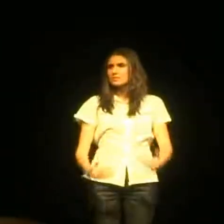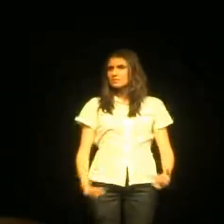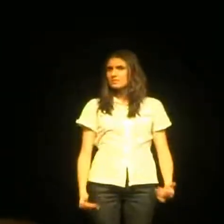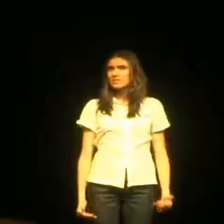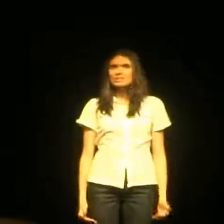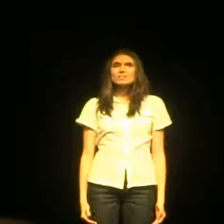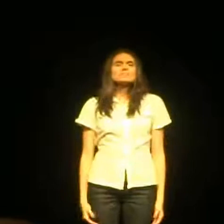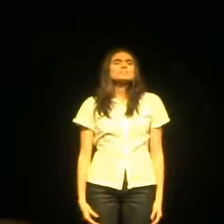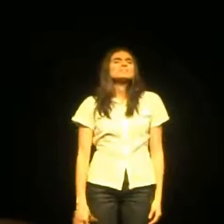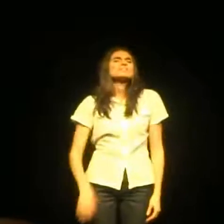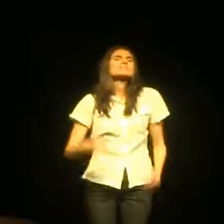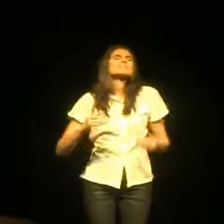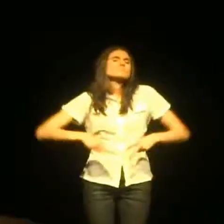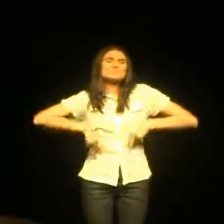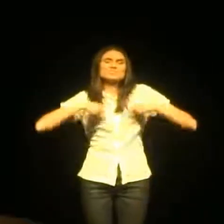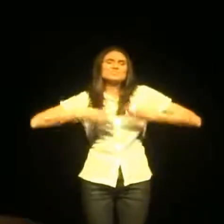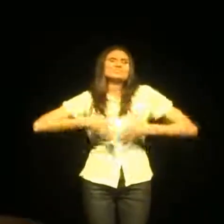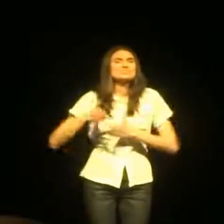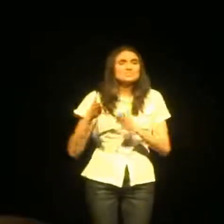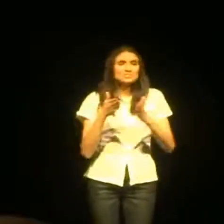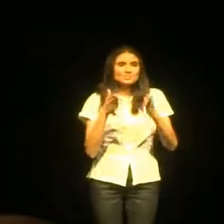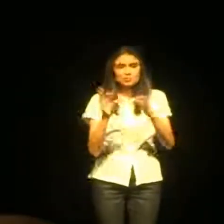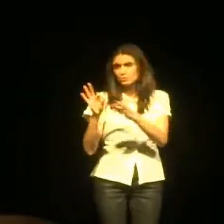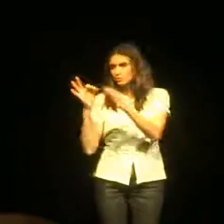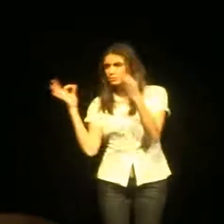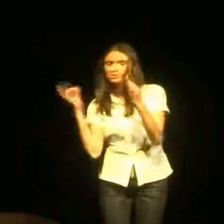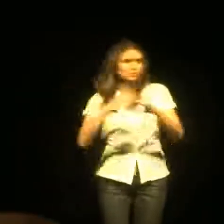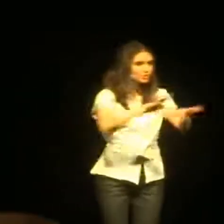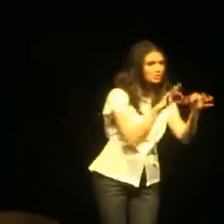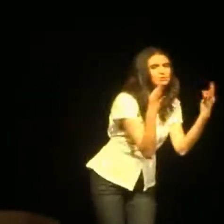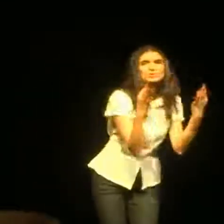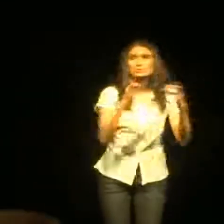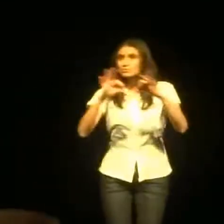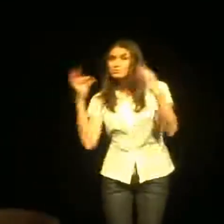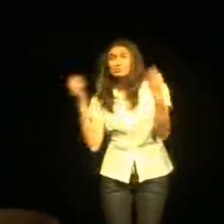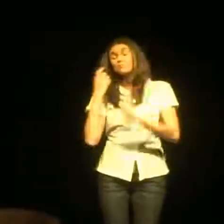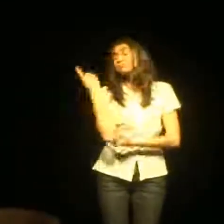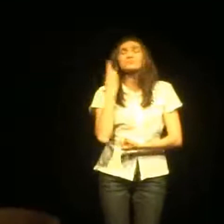Il paraît qu'il faut faire un choix